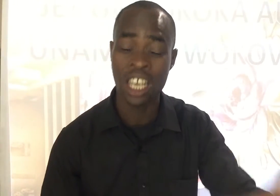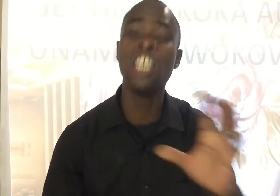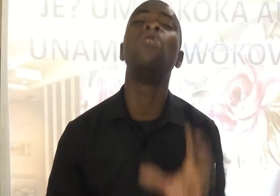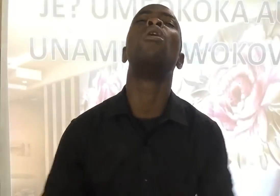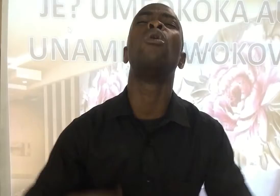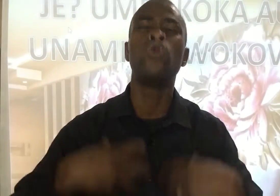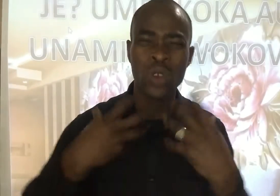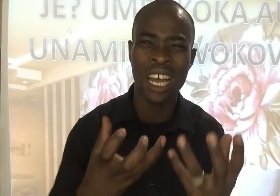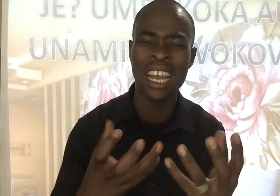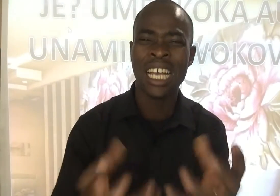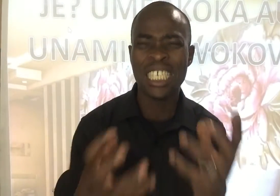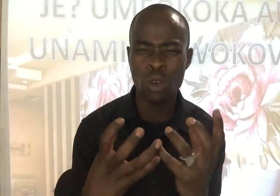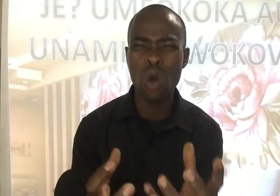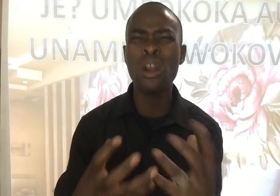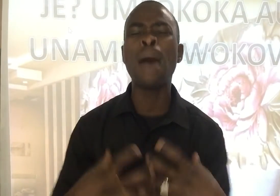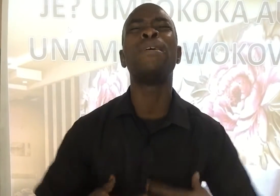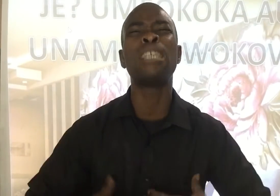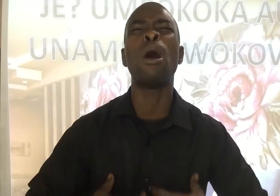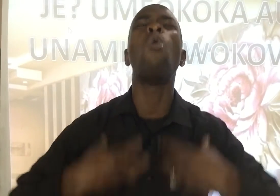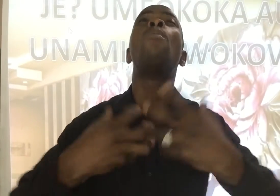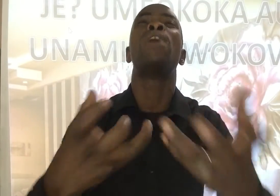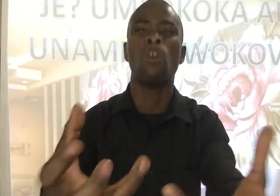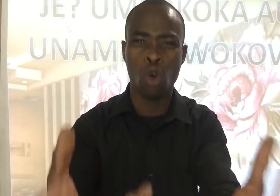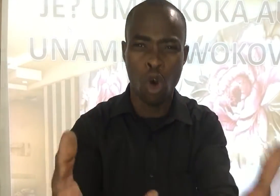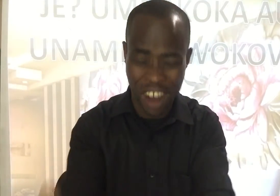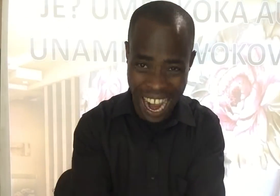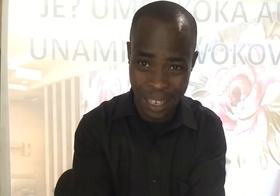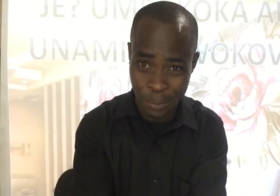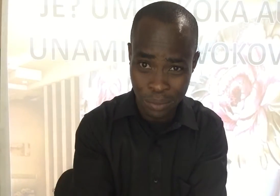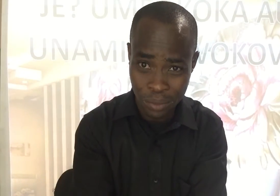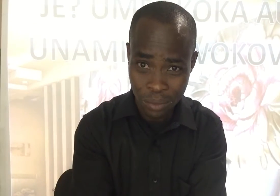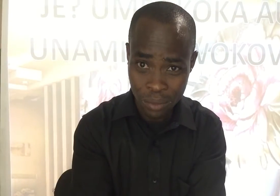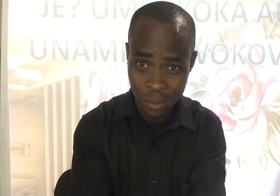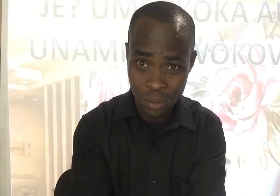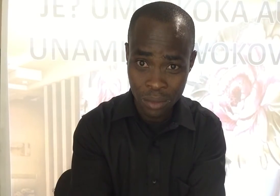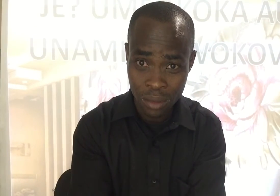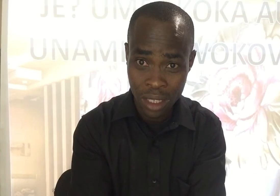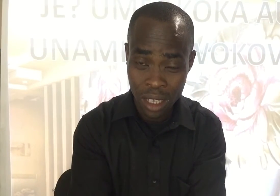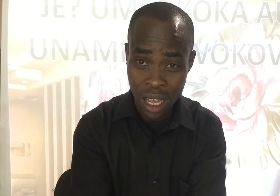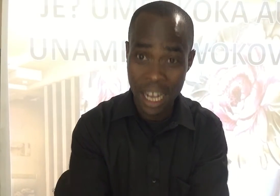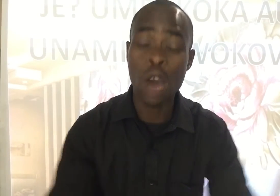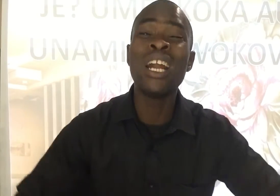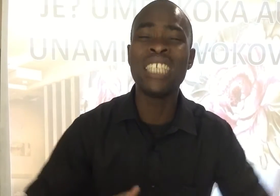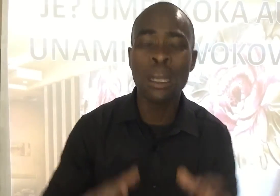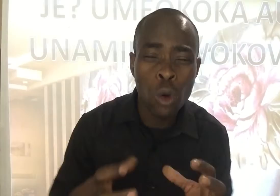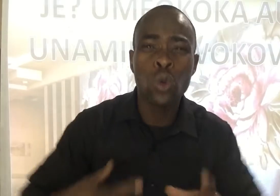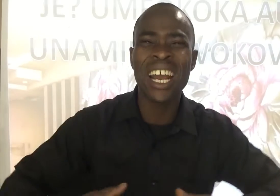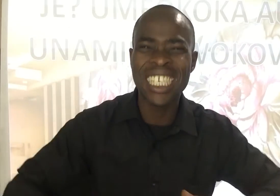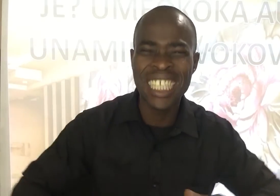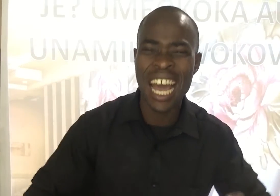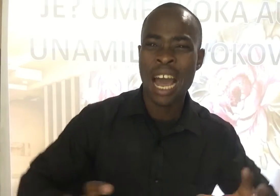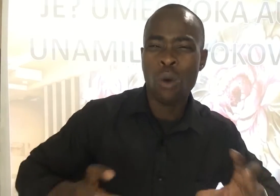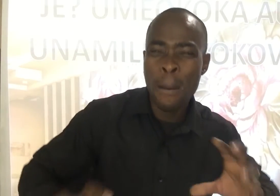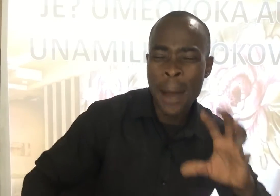Ili wewe ujulikani Sasa wewe unapo sema umeokoka Na unajaribu kutuerezea Kwamba